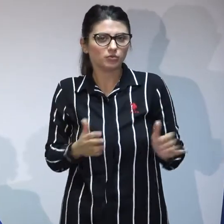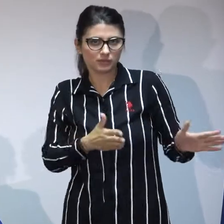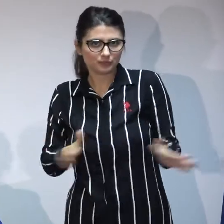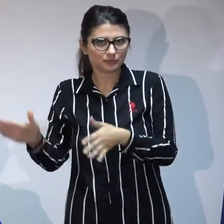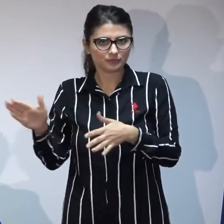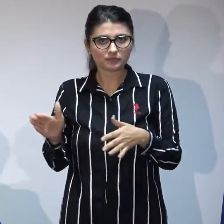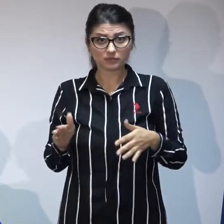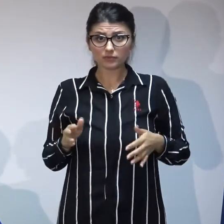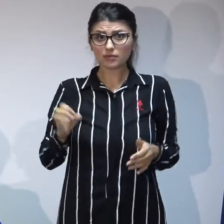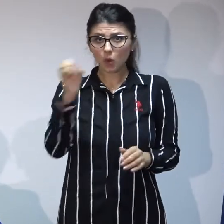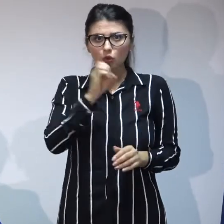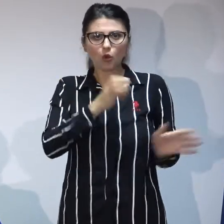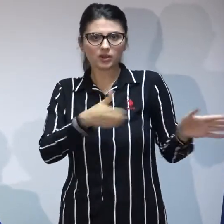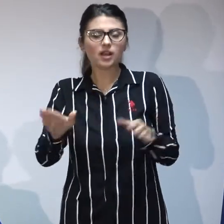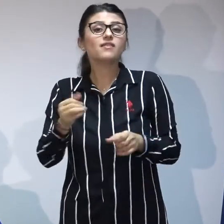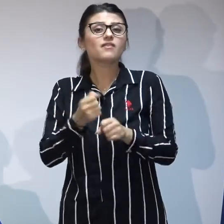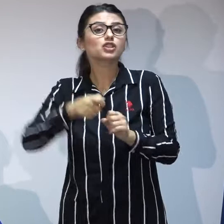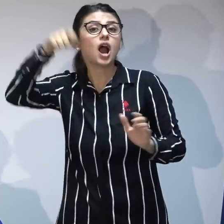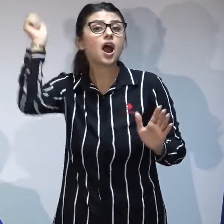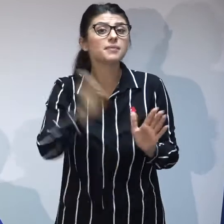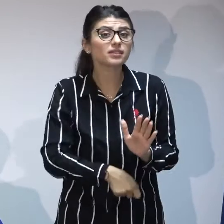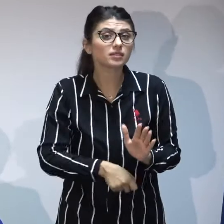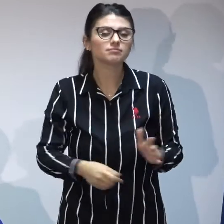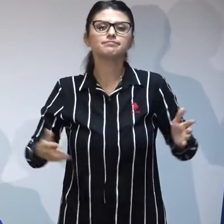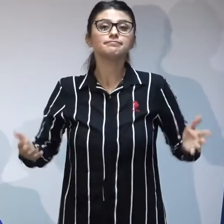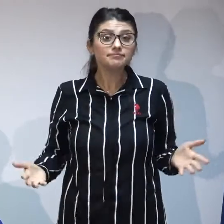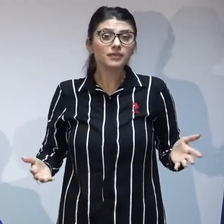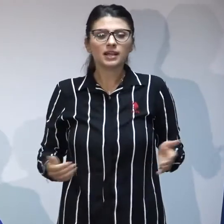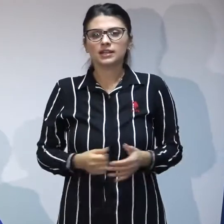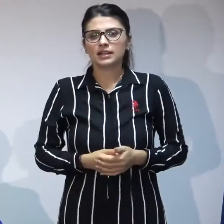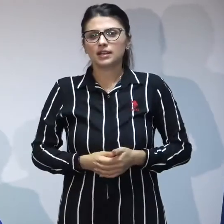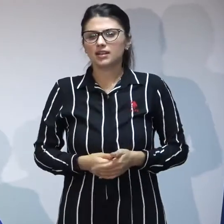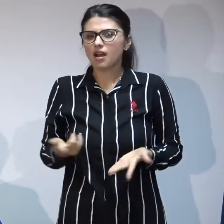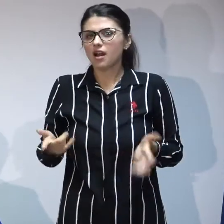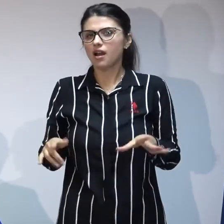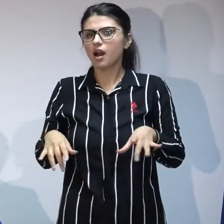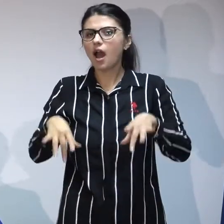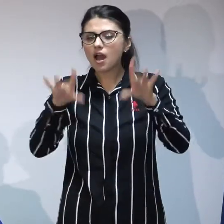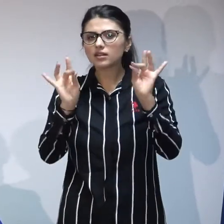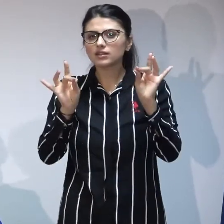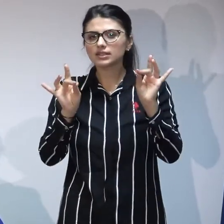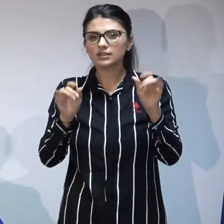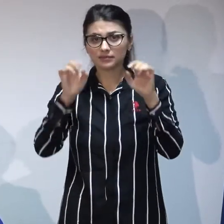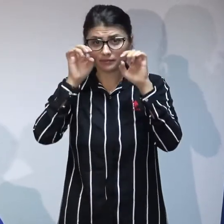aplica contravenții am identificat în cadrul